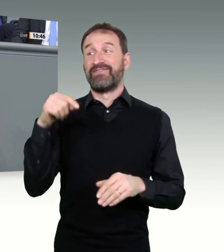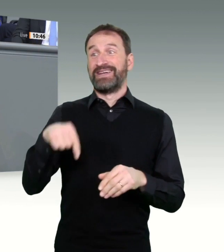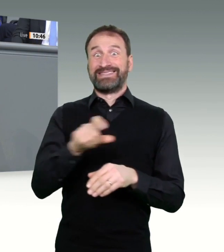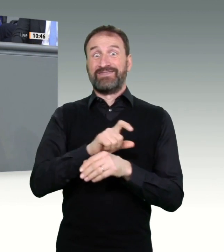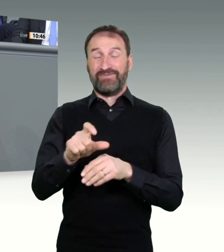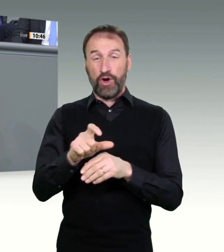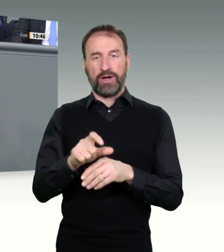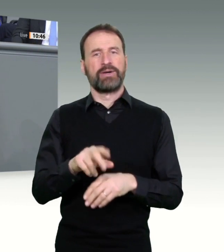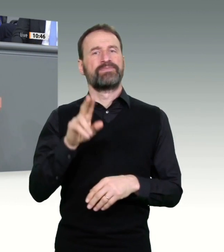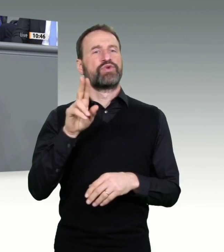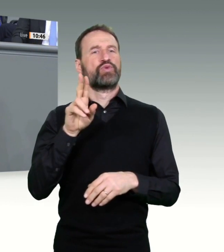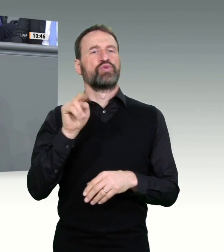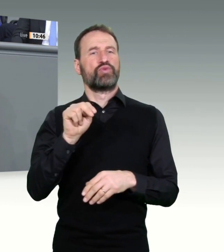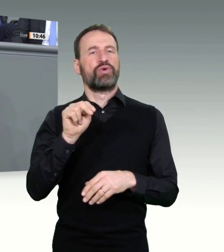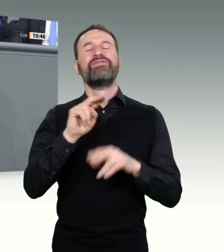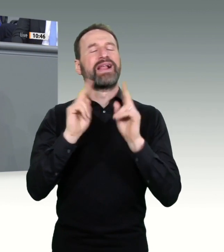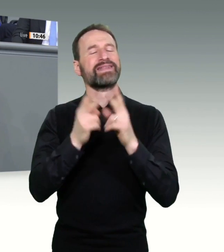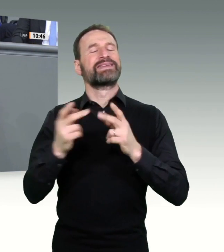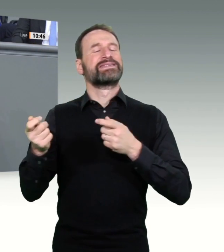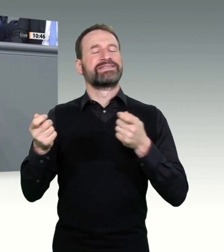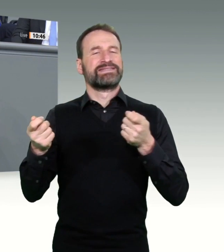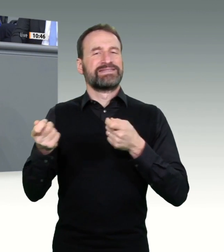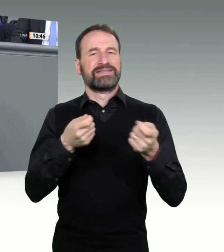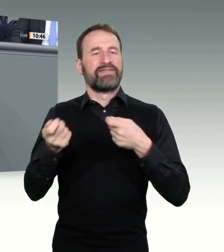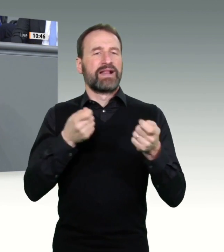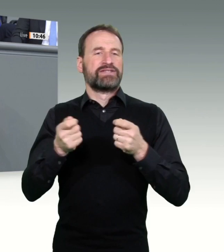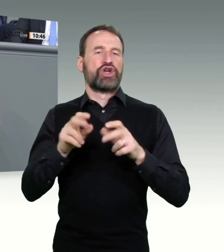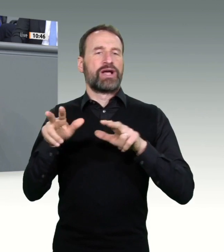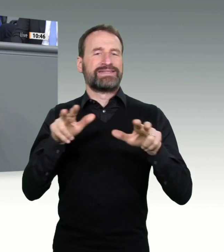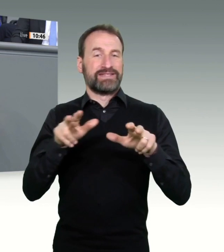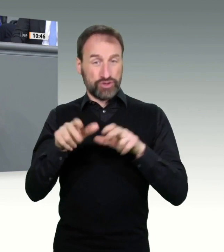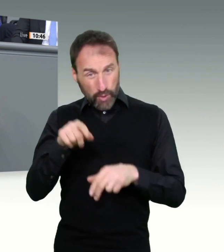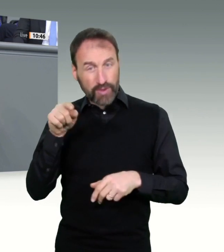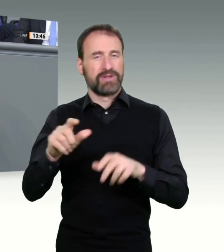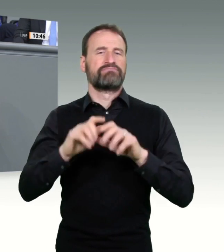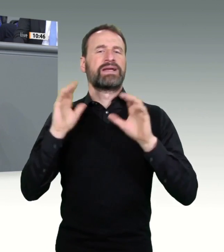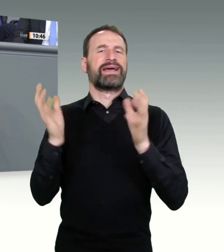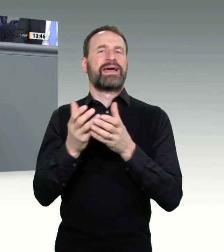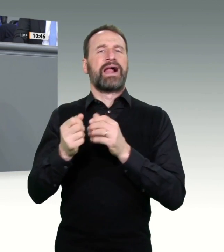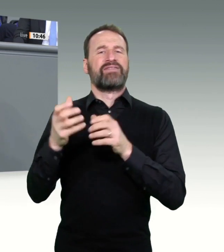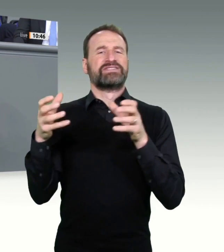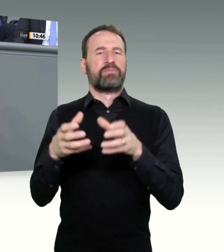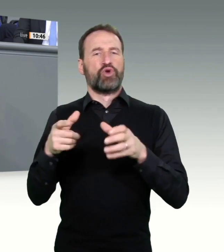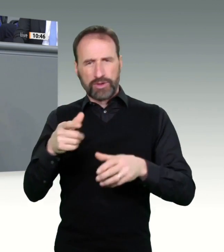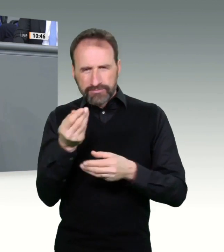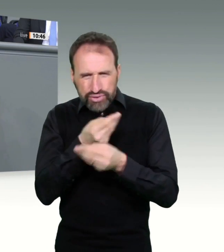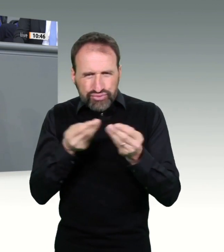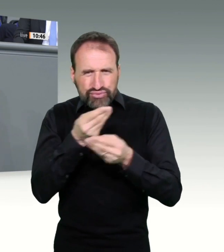Regierungen und dem Generalsekretär der Weltgesundheitsorganisation unterstützt. Mit Deutschland und den